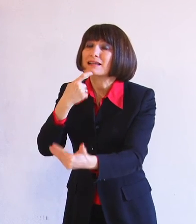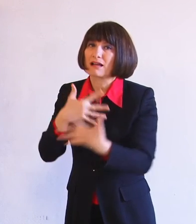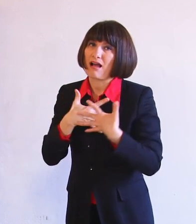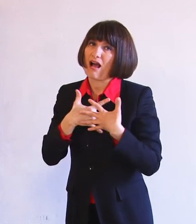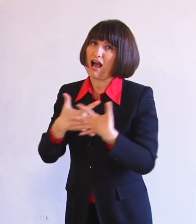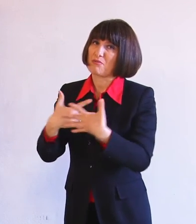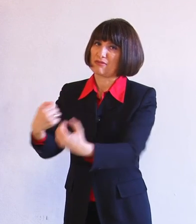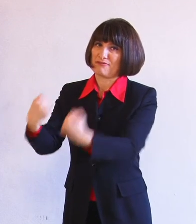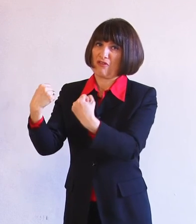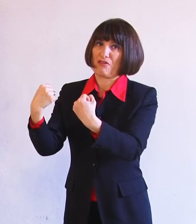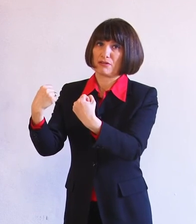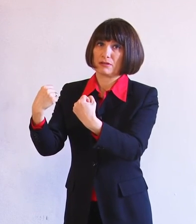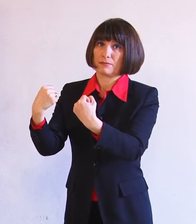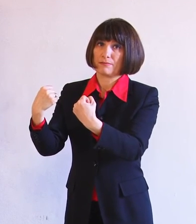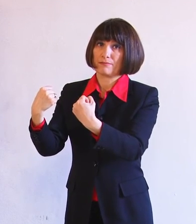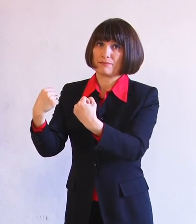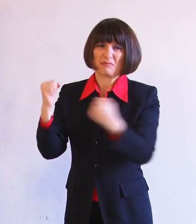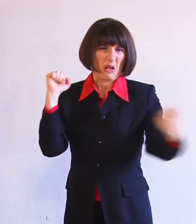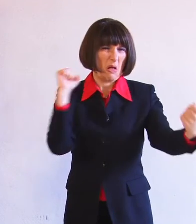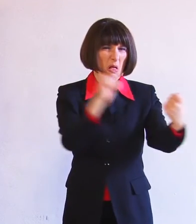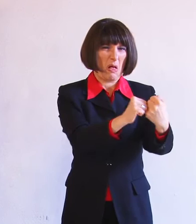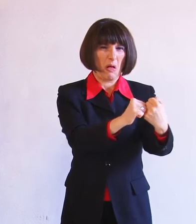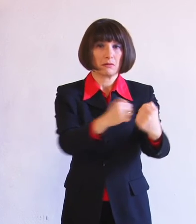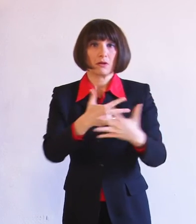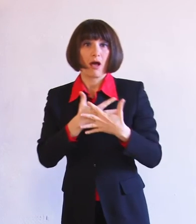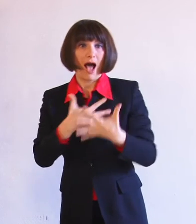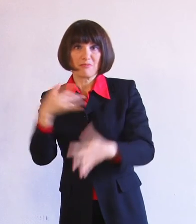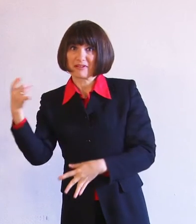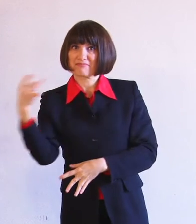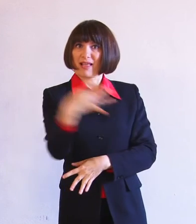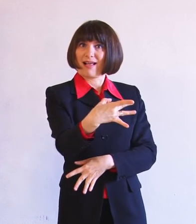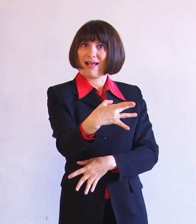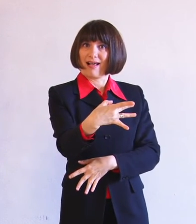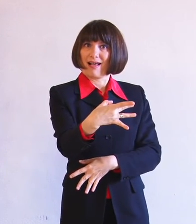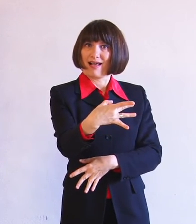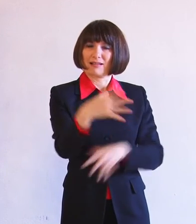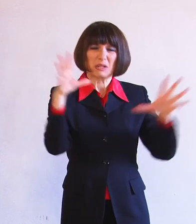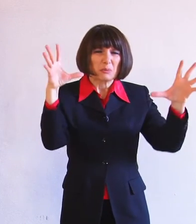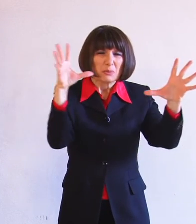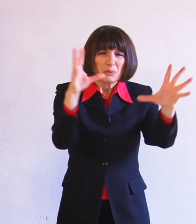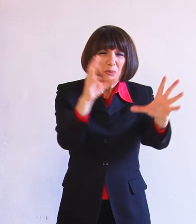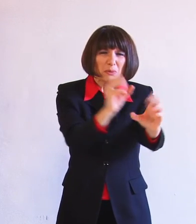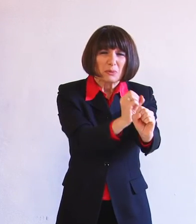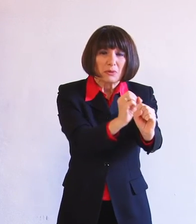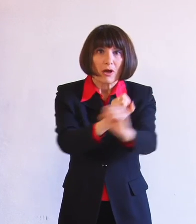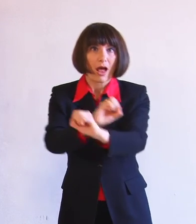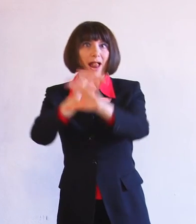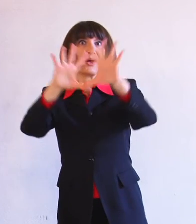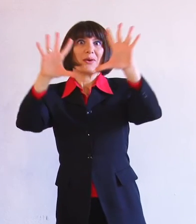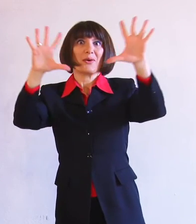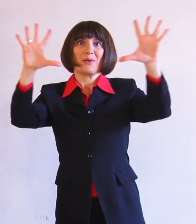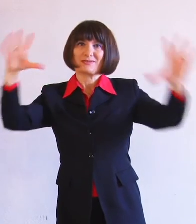perché l'amore vince l'odio, perché la luce sconfigge la tenebra. La vita